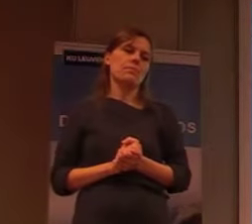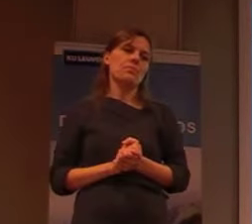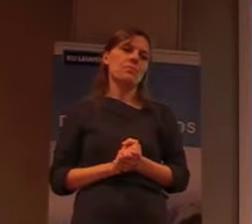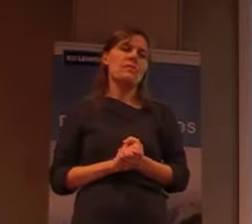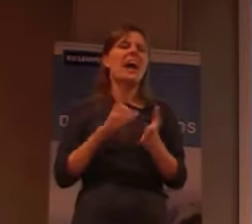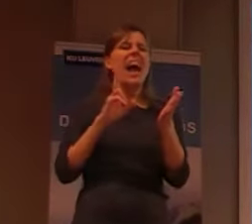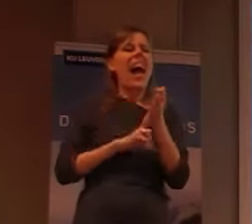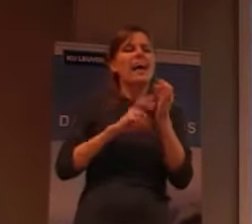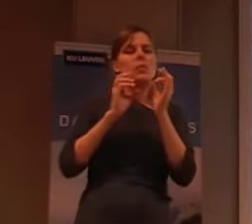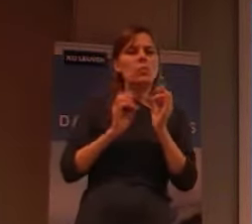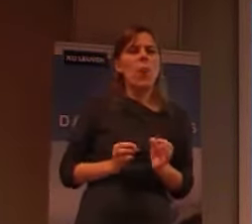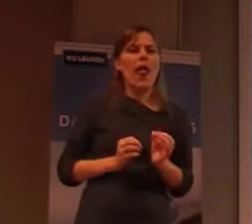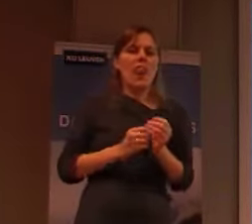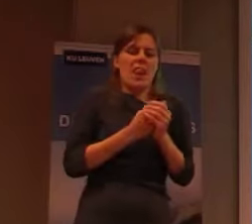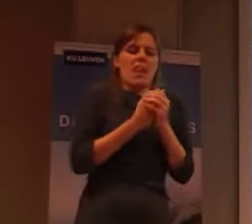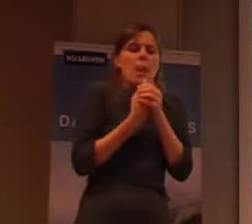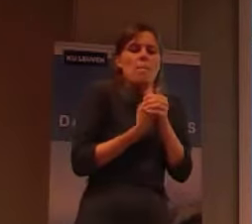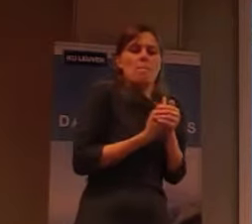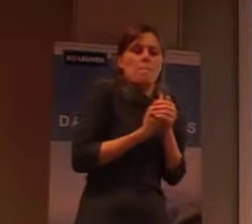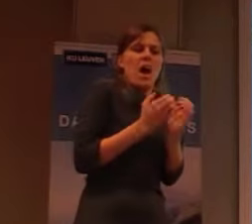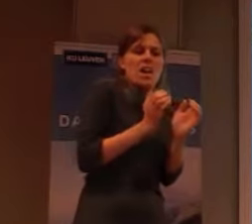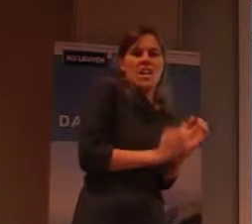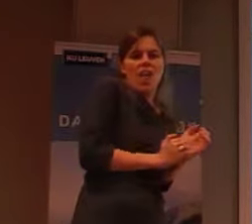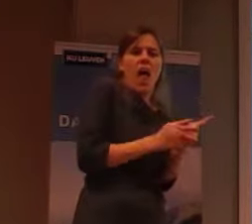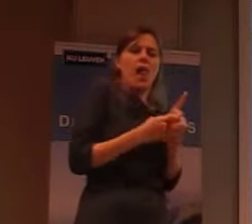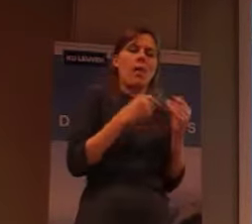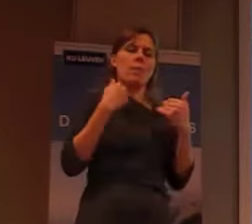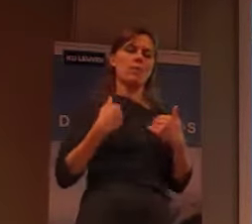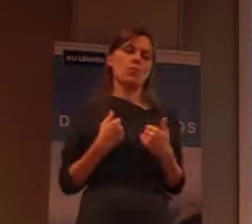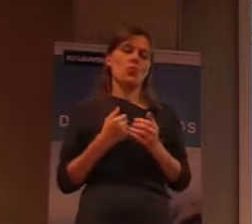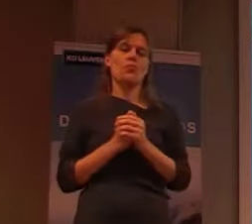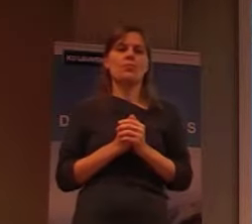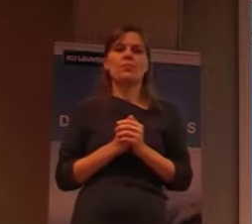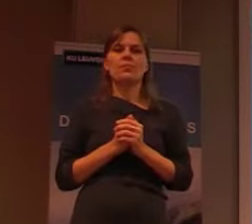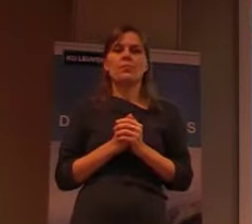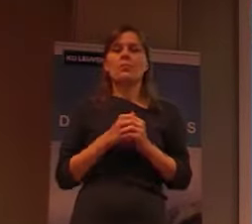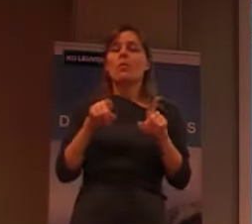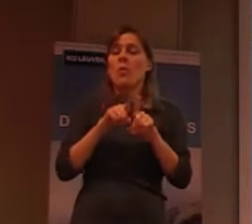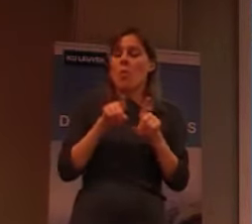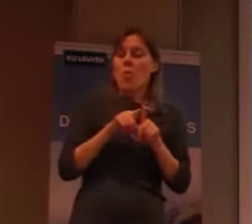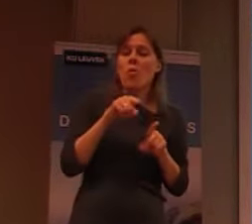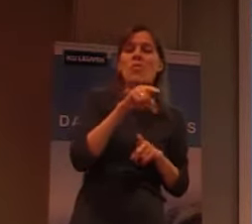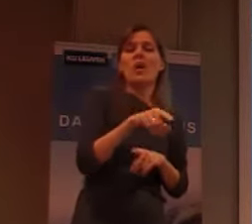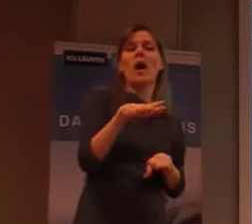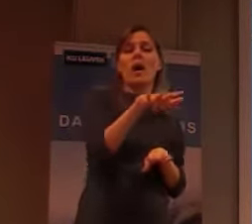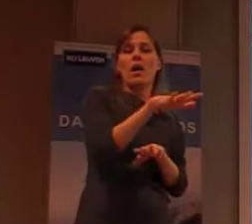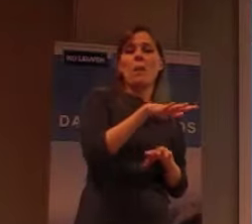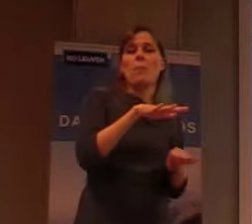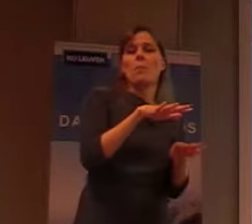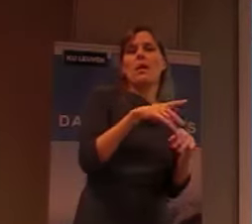gemarginaliseerde mensen zijn. Ze worden voor een stuk ook onderhouden, door de site zelf. Door het feit dat ze,